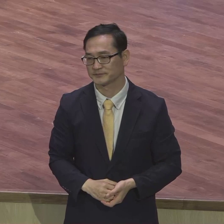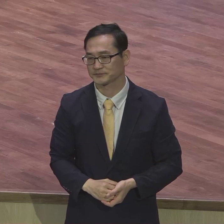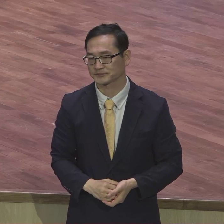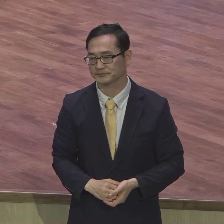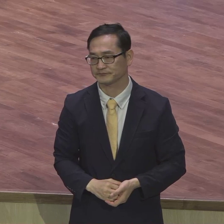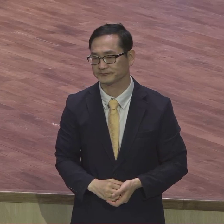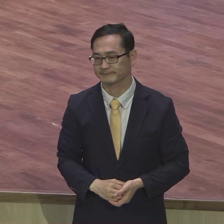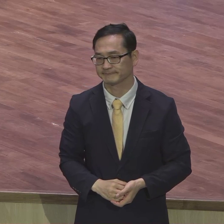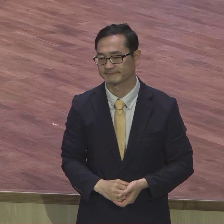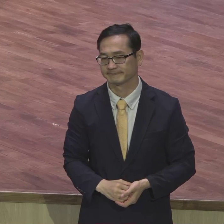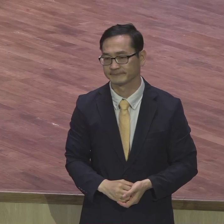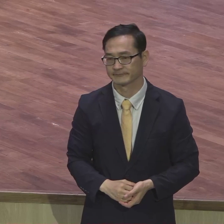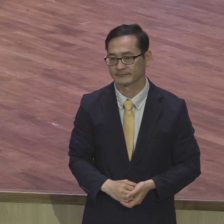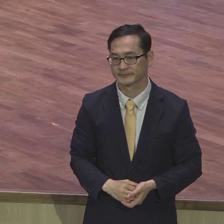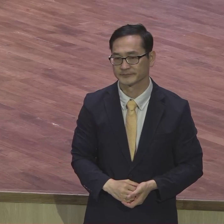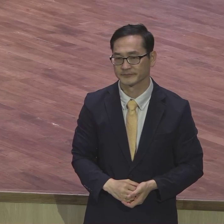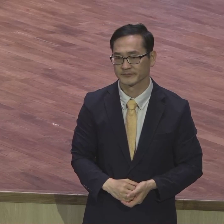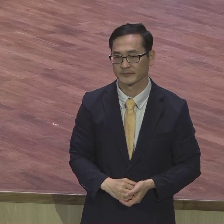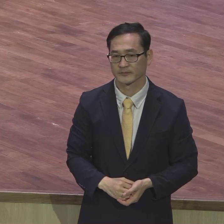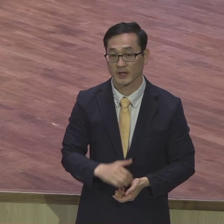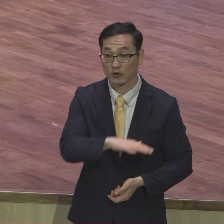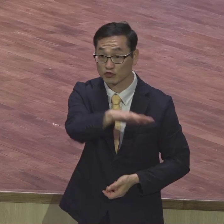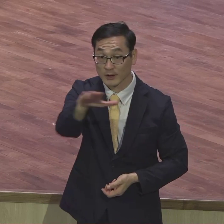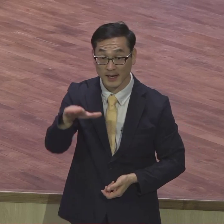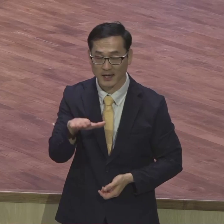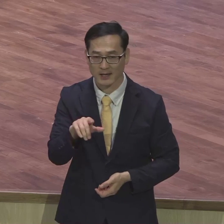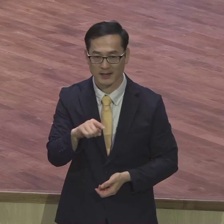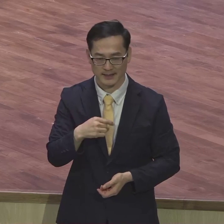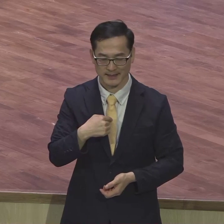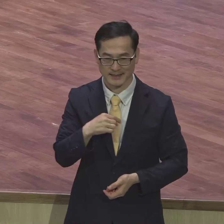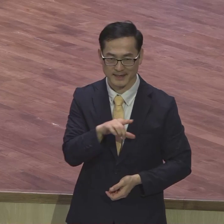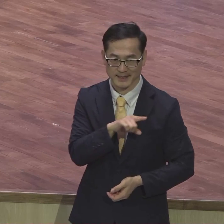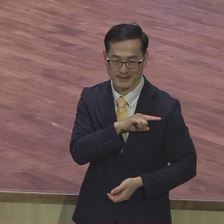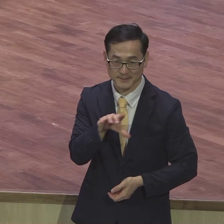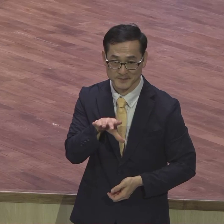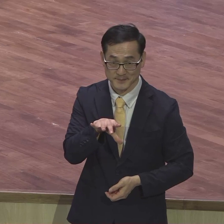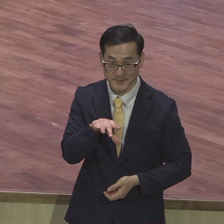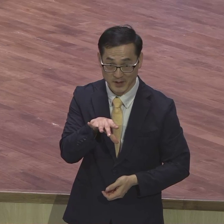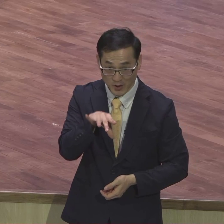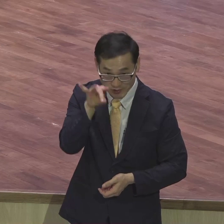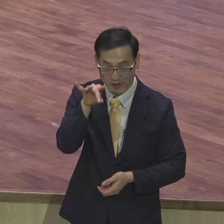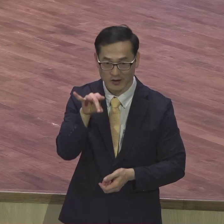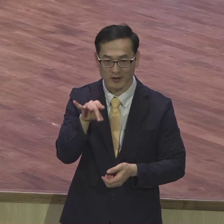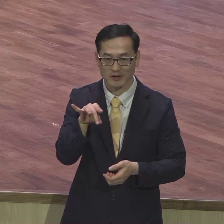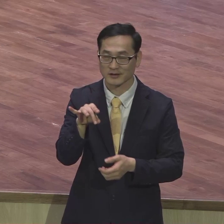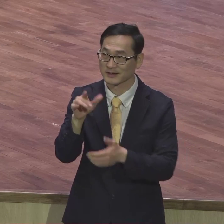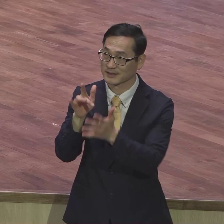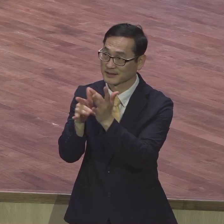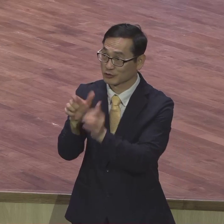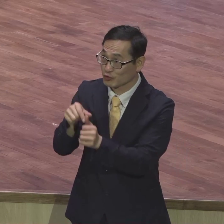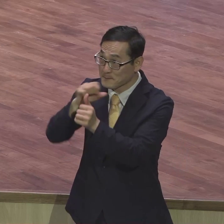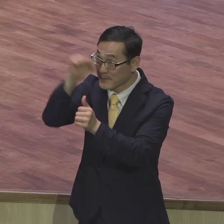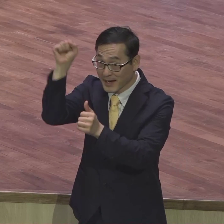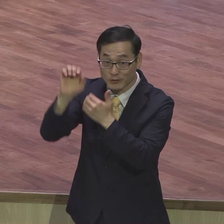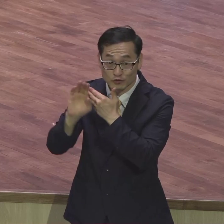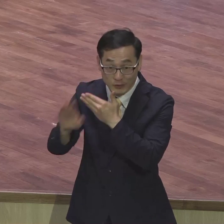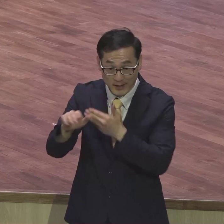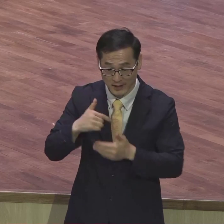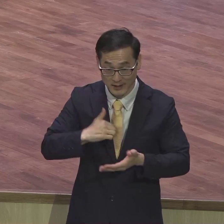일어난 놀라운 변화 내 몸이 하나님의 성전이 되는 거예요 그게 첫째 변화에요 내